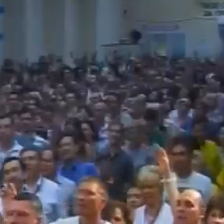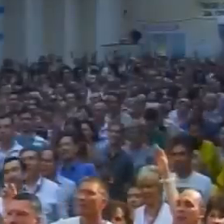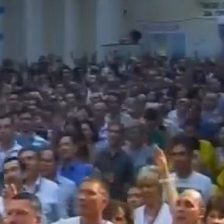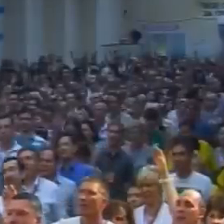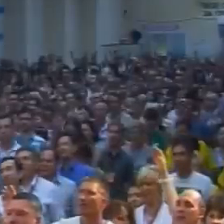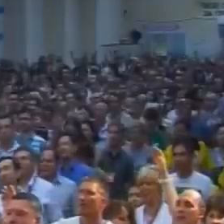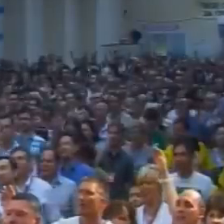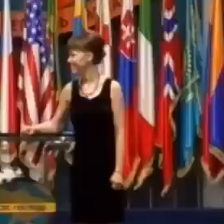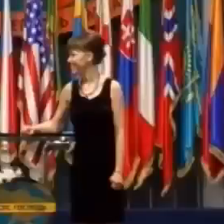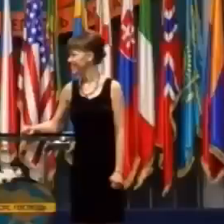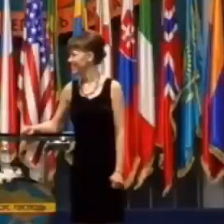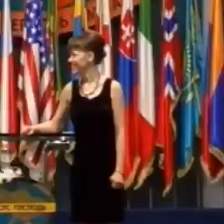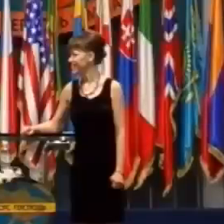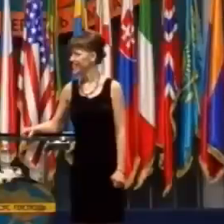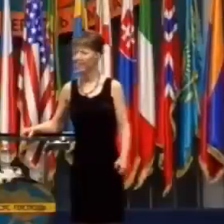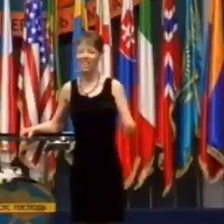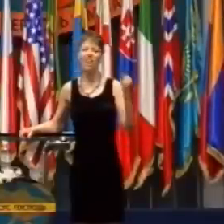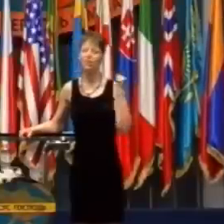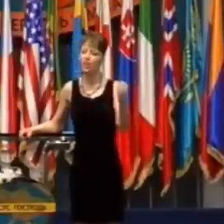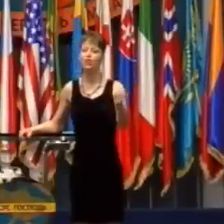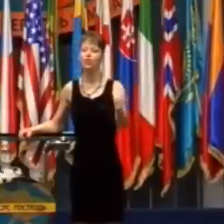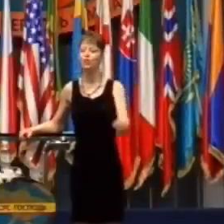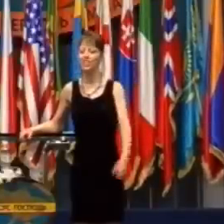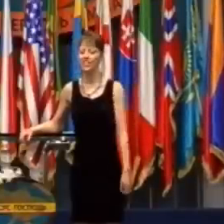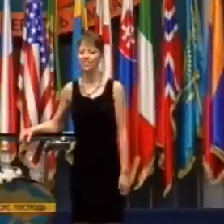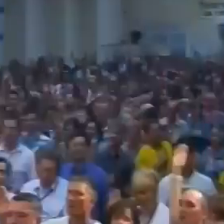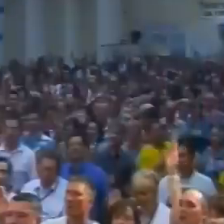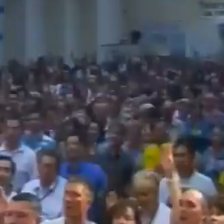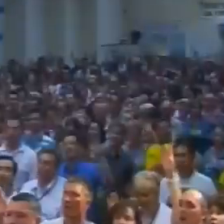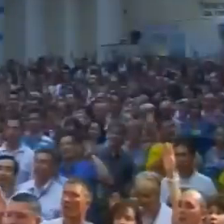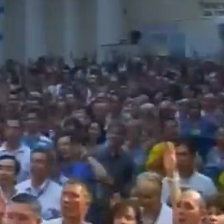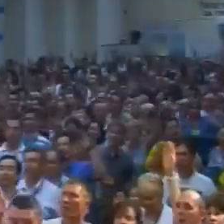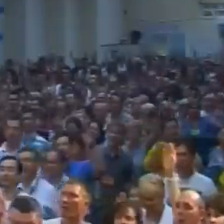a ja tomu verím.